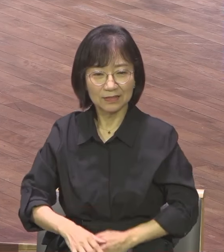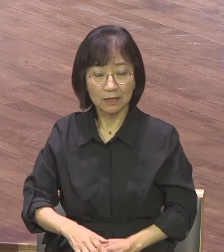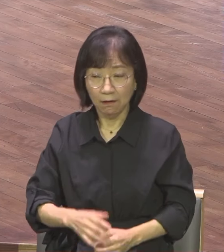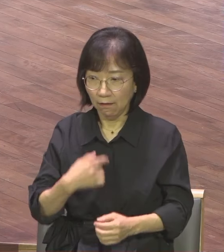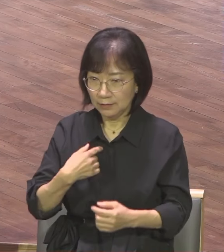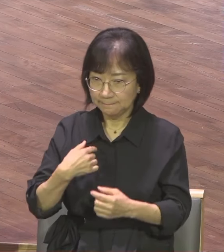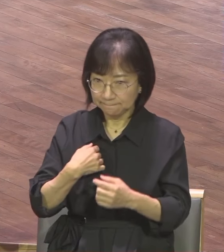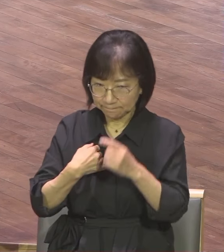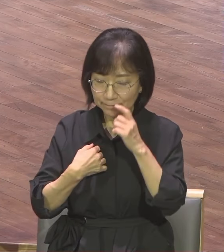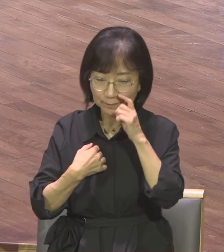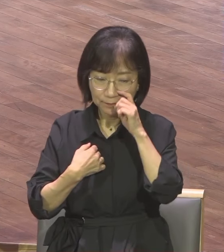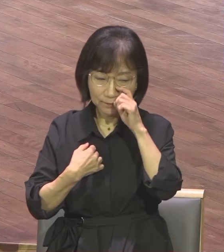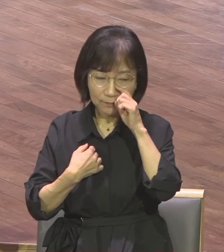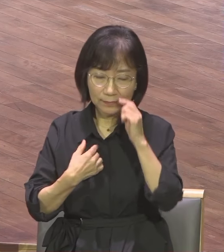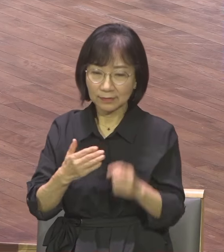나는 하나님의 자녀라는